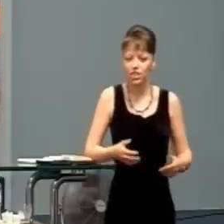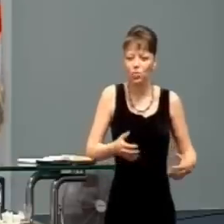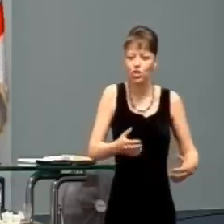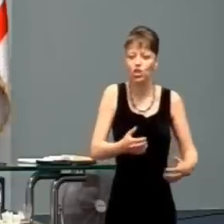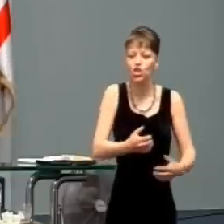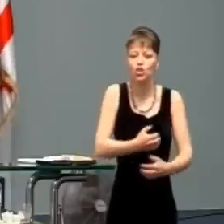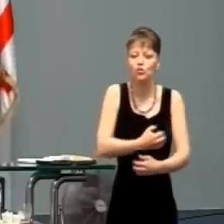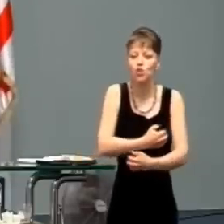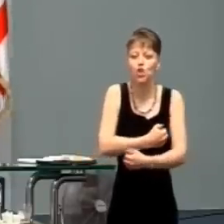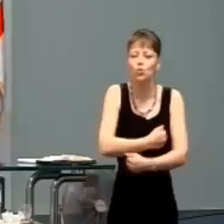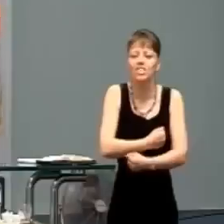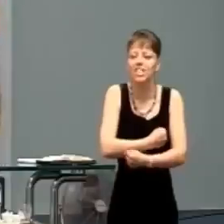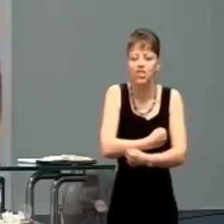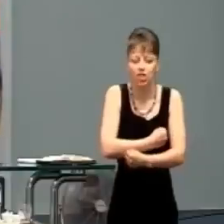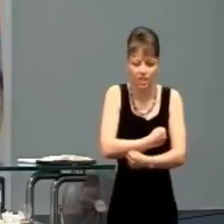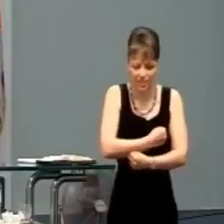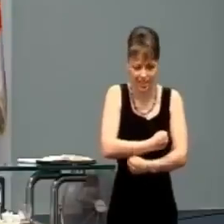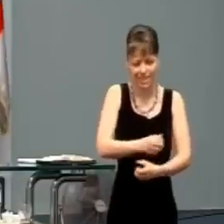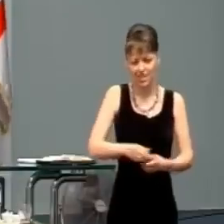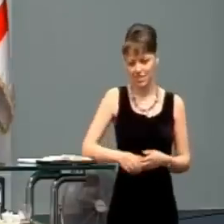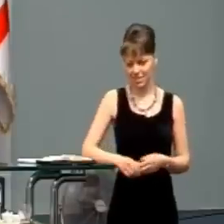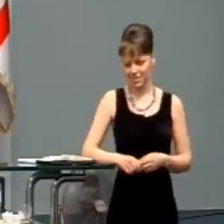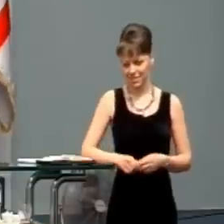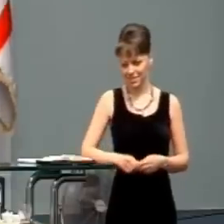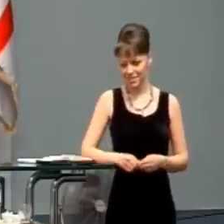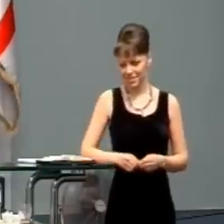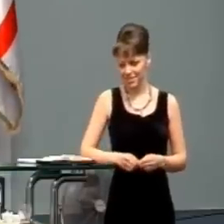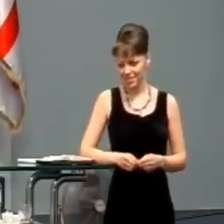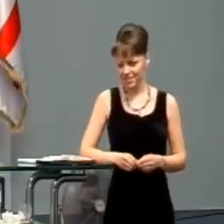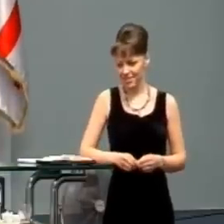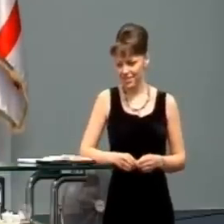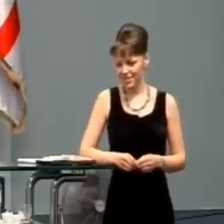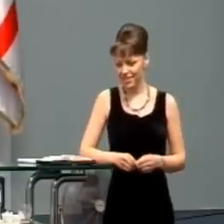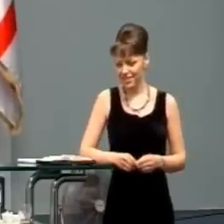tak istotne nám neodoprie už potom nič.